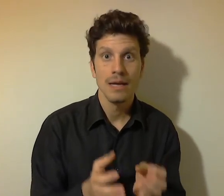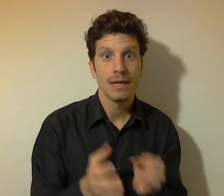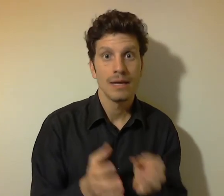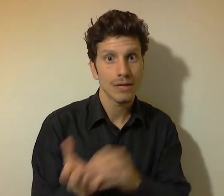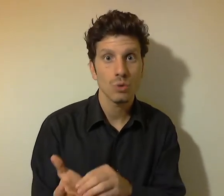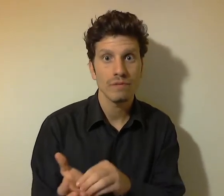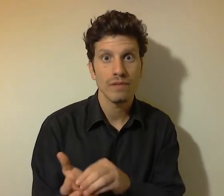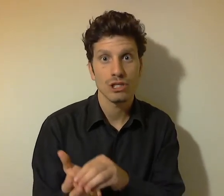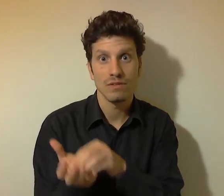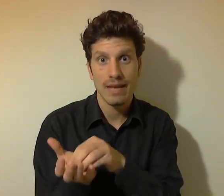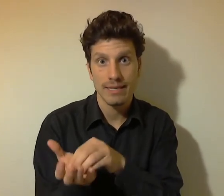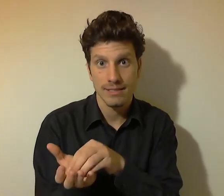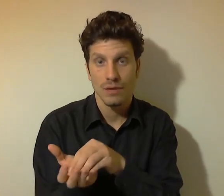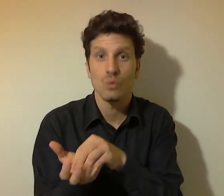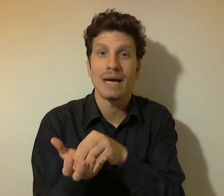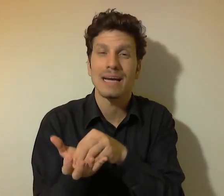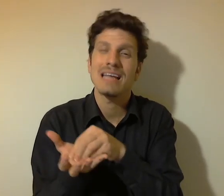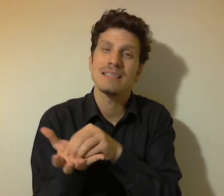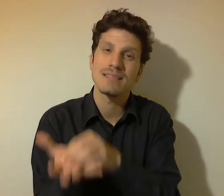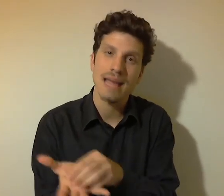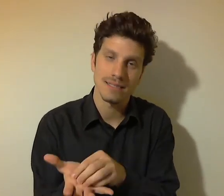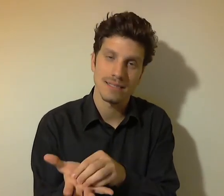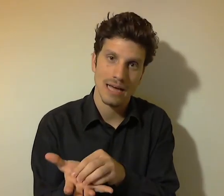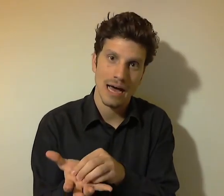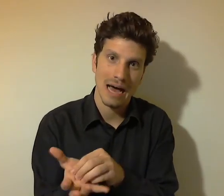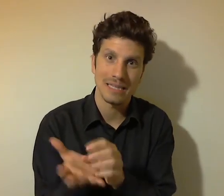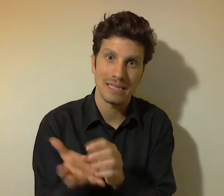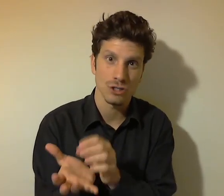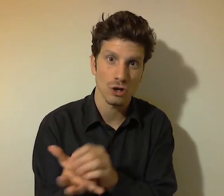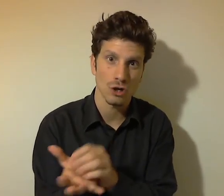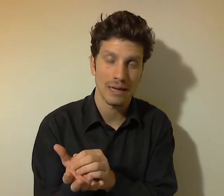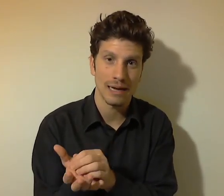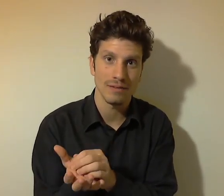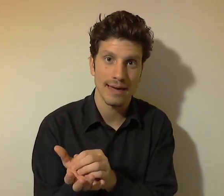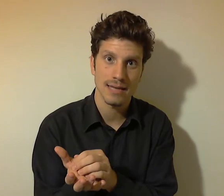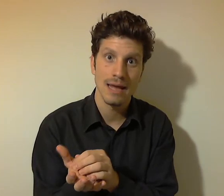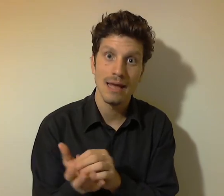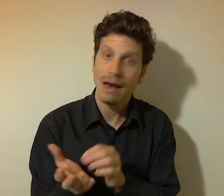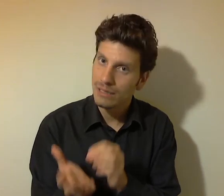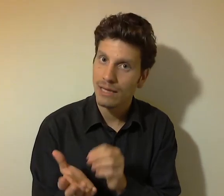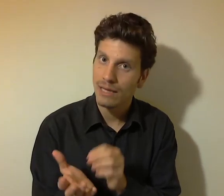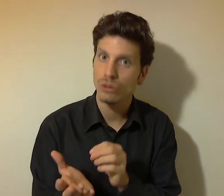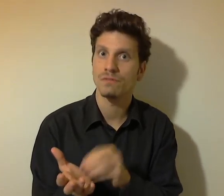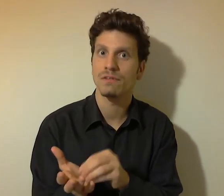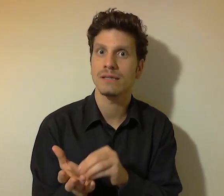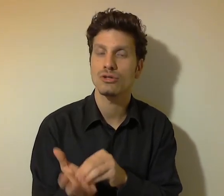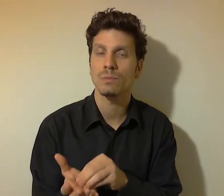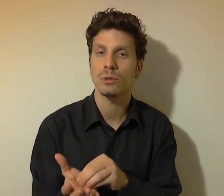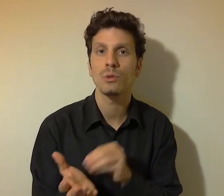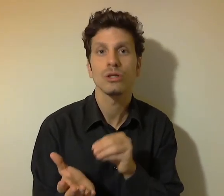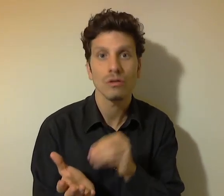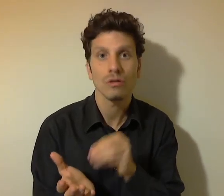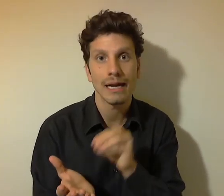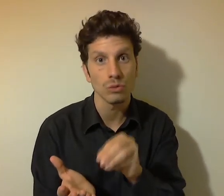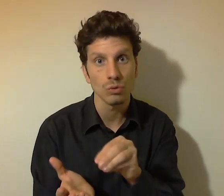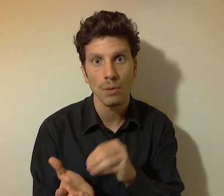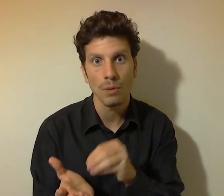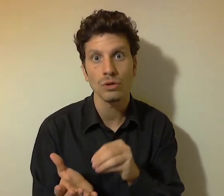Nel caso in cui invece vivessi una resistenza a metterti in gioco in maniera diversa, allora ti chiedo di soffermartici un pochino più e di trovare il tuo modo